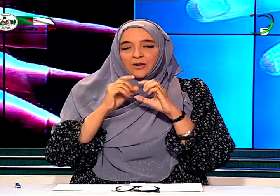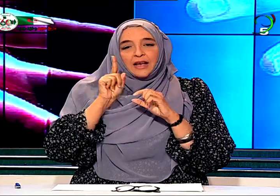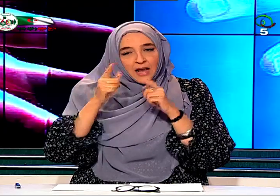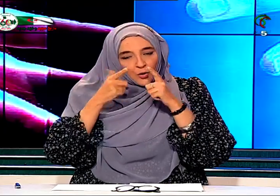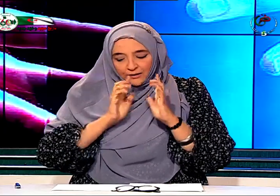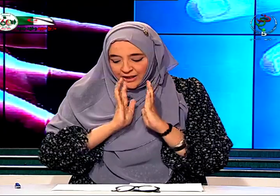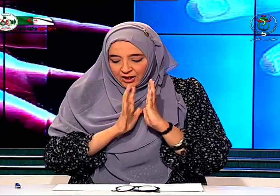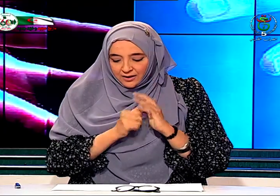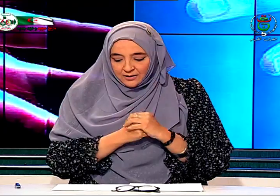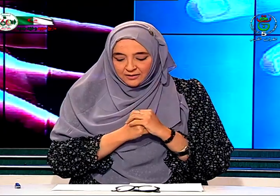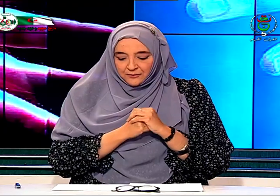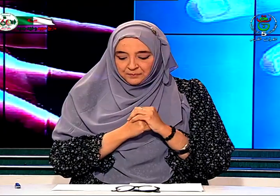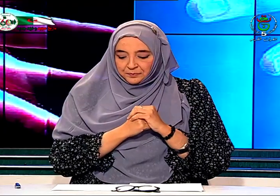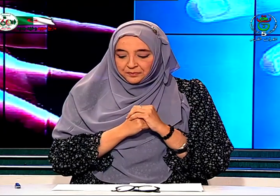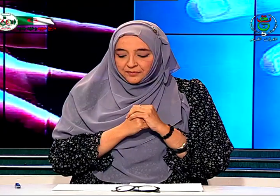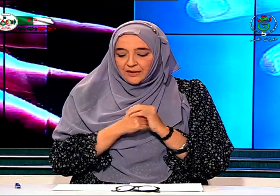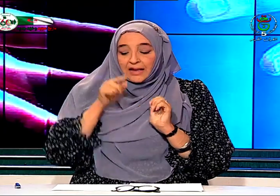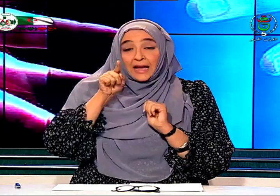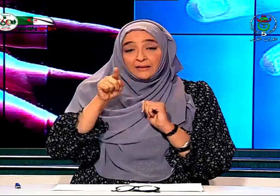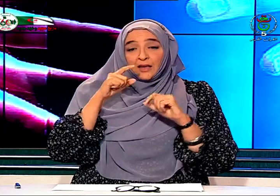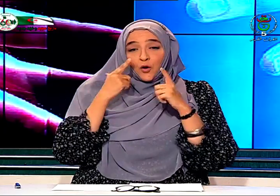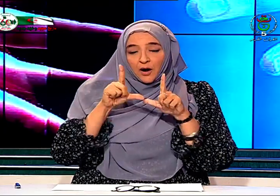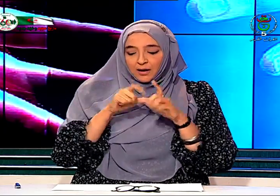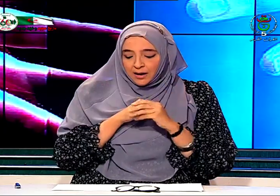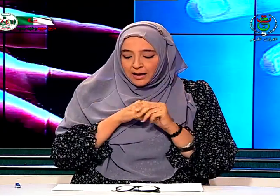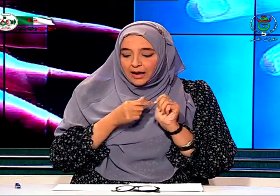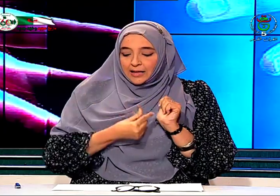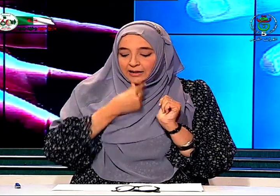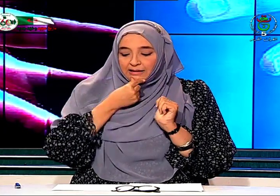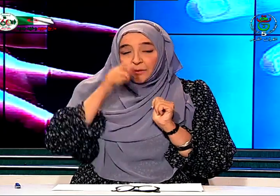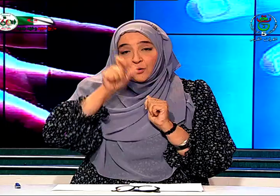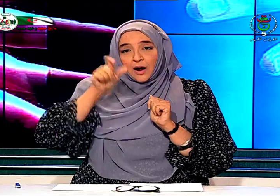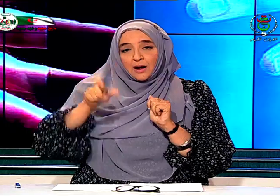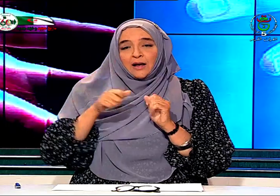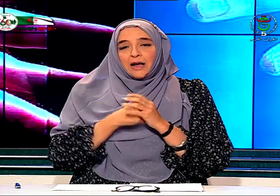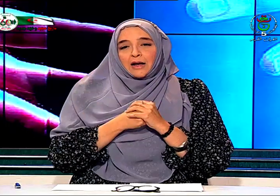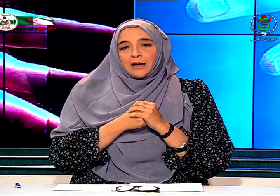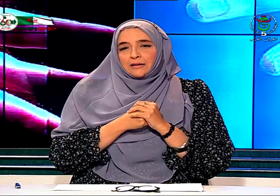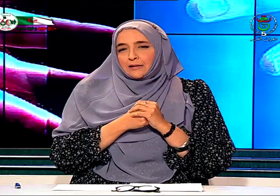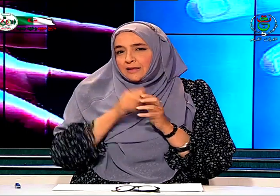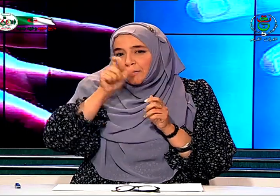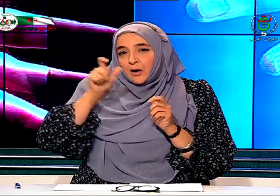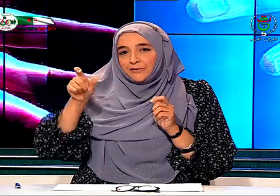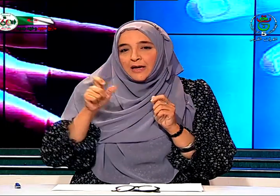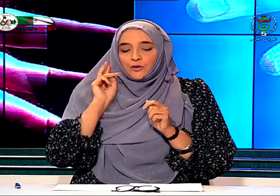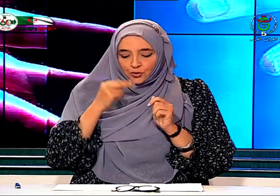هي لغة الإشارة هذه اللغة التي يستعملها تستعملها فئة الصم